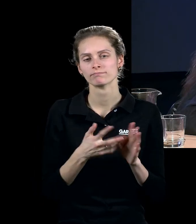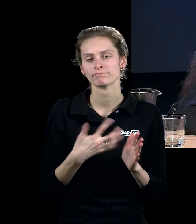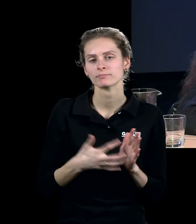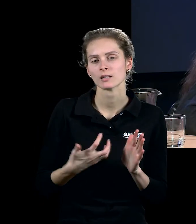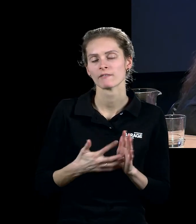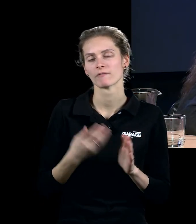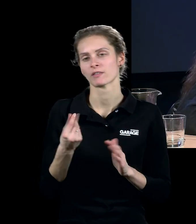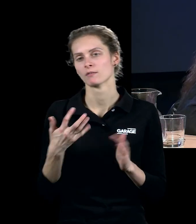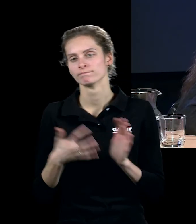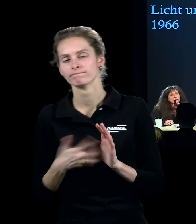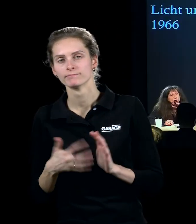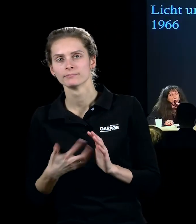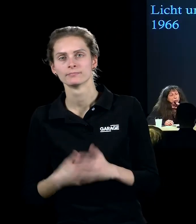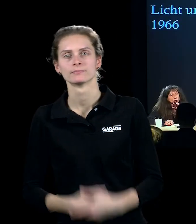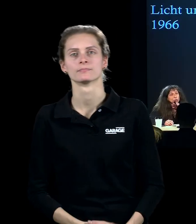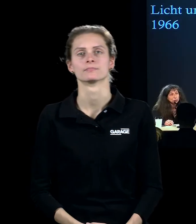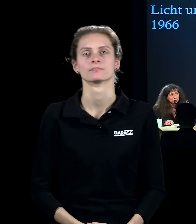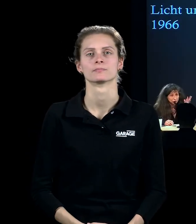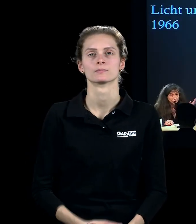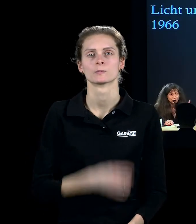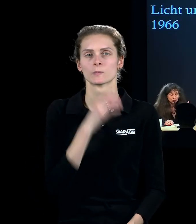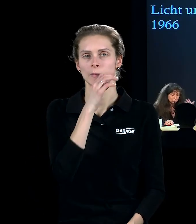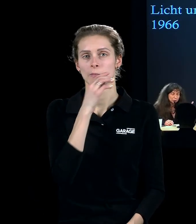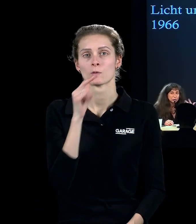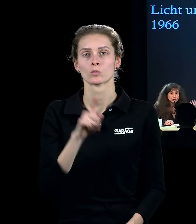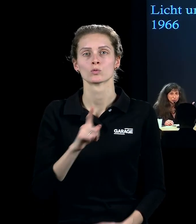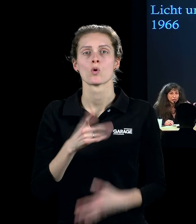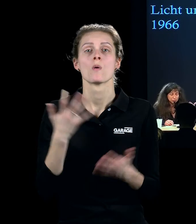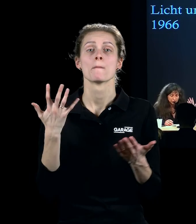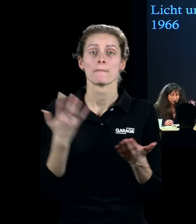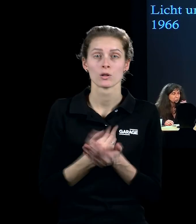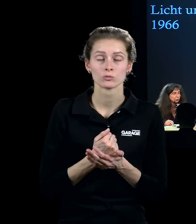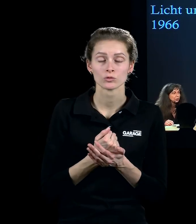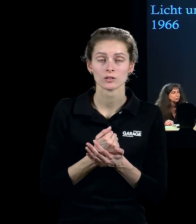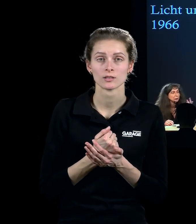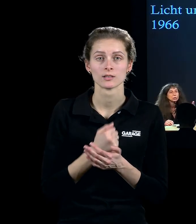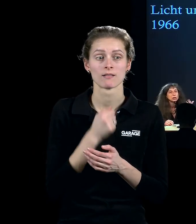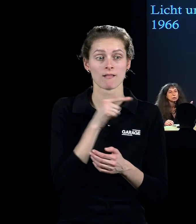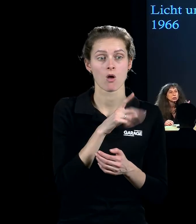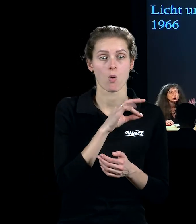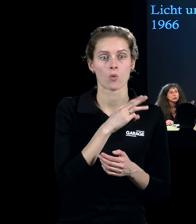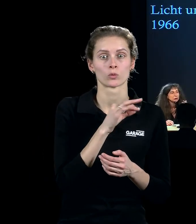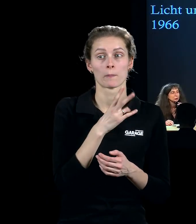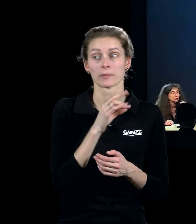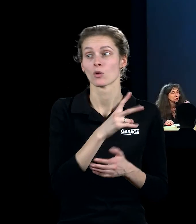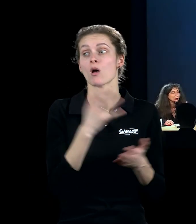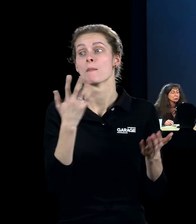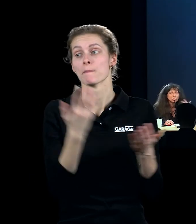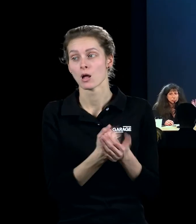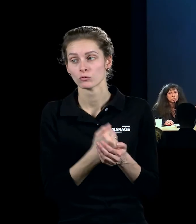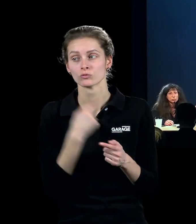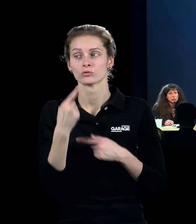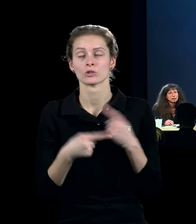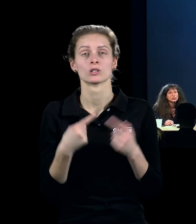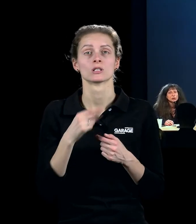эпохи. И то, что получилось все-таки как раз у художников, начиная с поколения Утопина, вот такие вот кинетические скульптуры